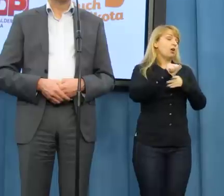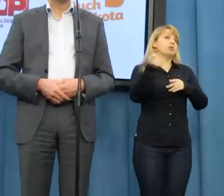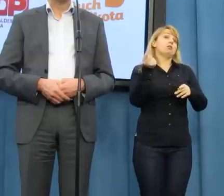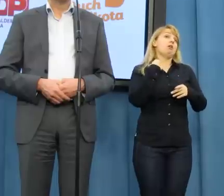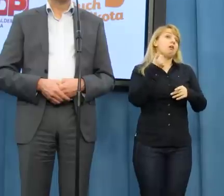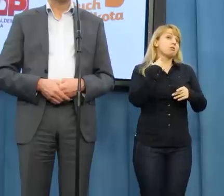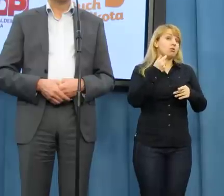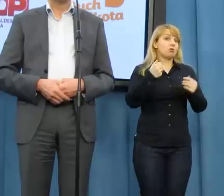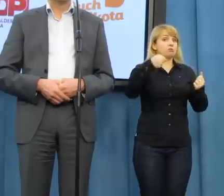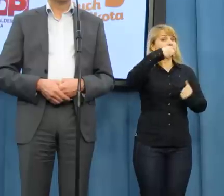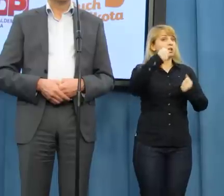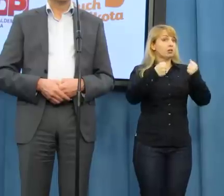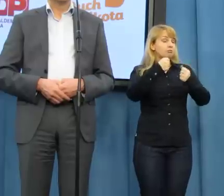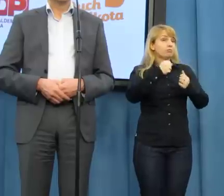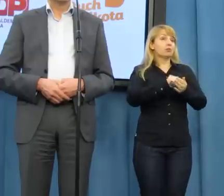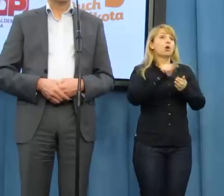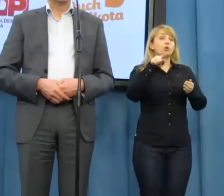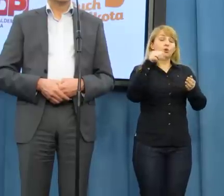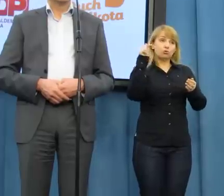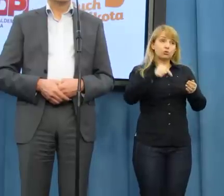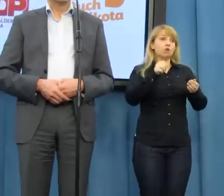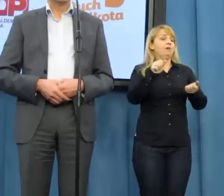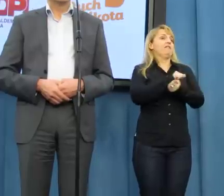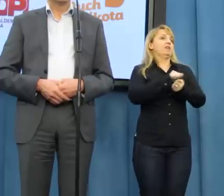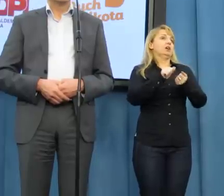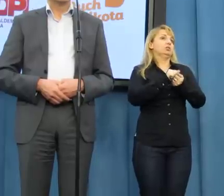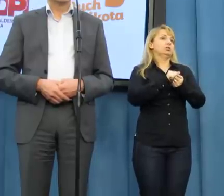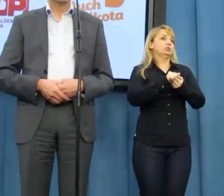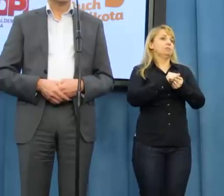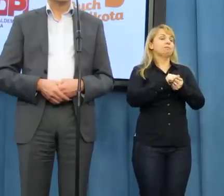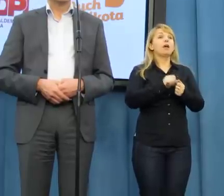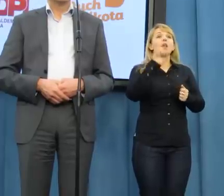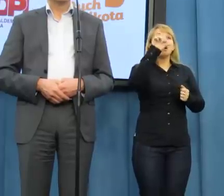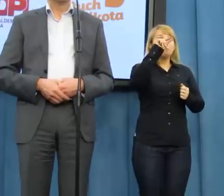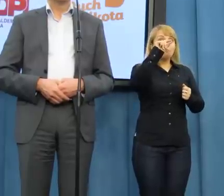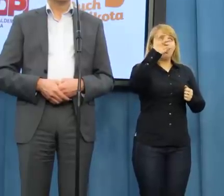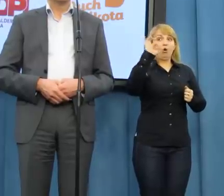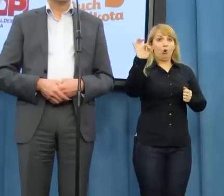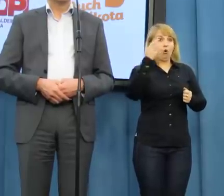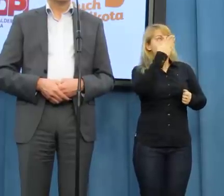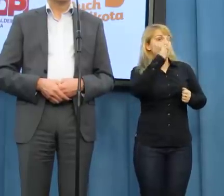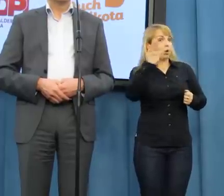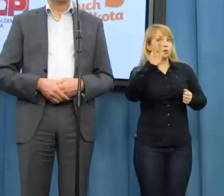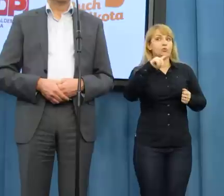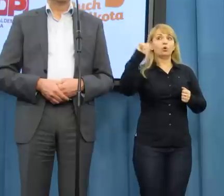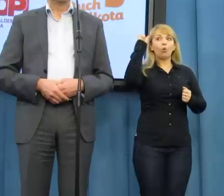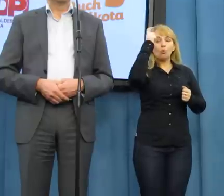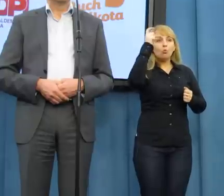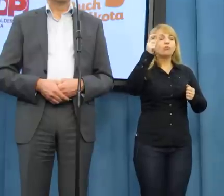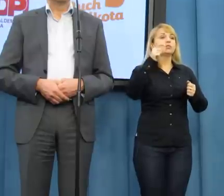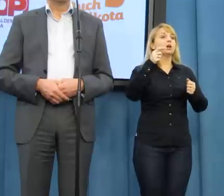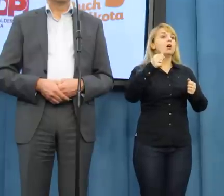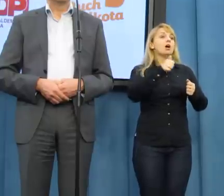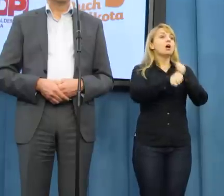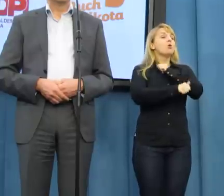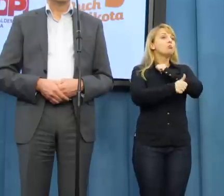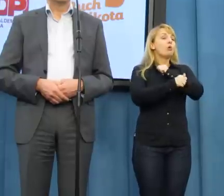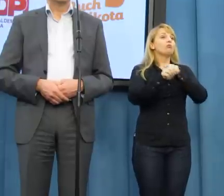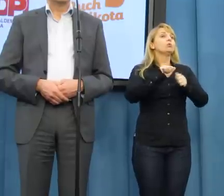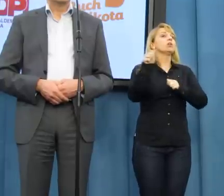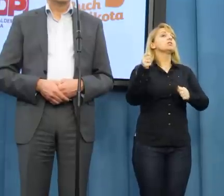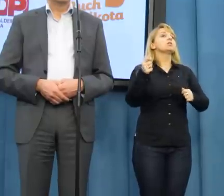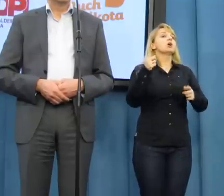I z tym należy walczyć. Natomiast Platformy Obywatelska wskazuje, to co już powiedział mój przedmówca, że główną przyczyną jest prędkość. I to jest akurat